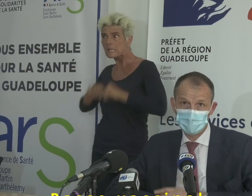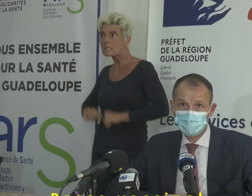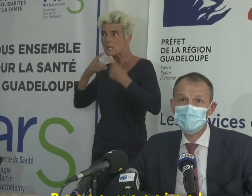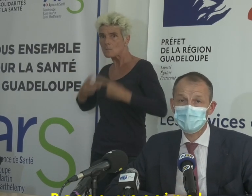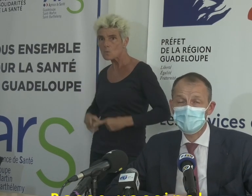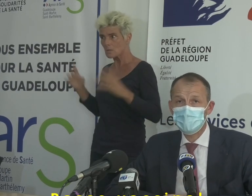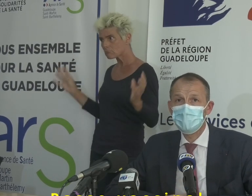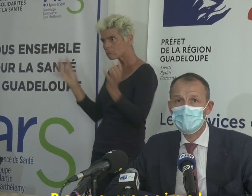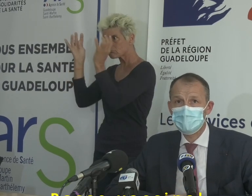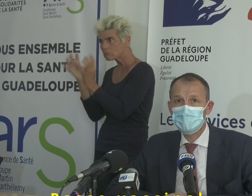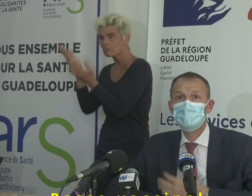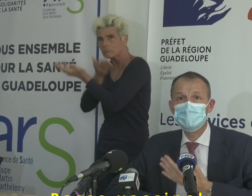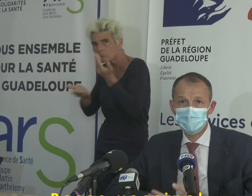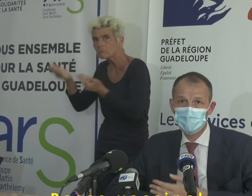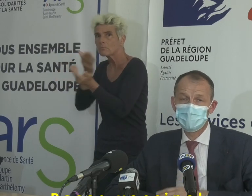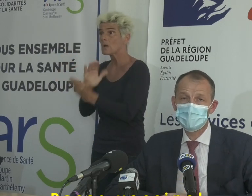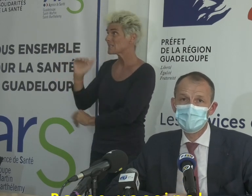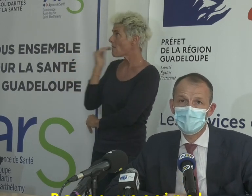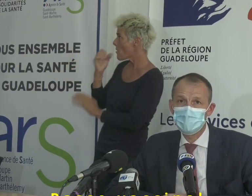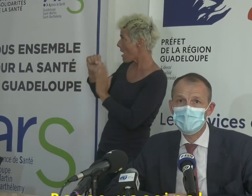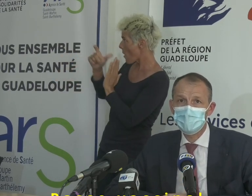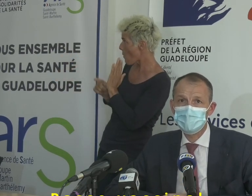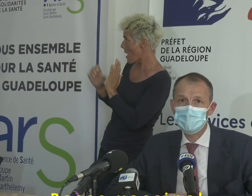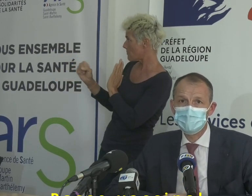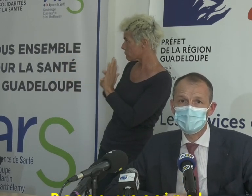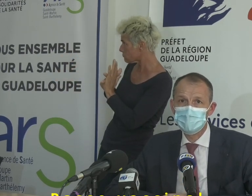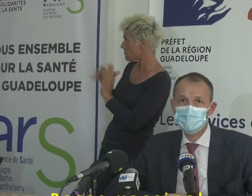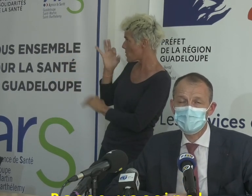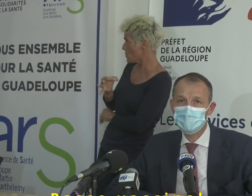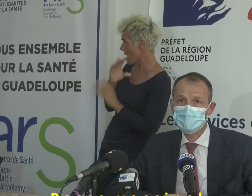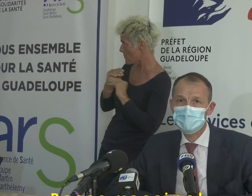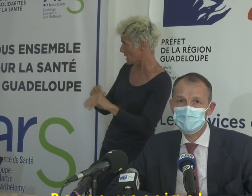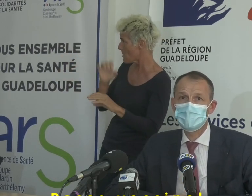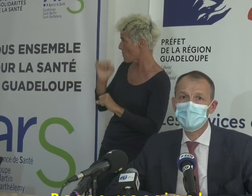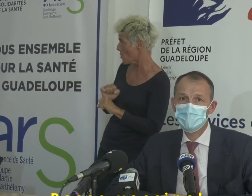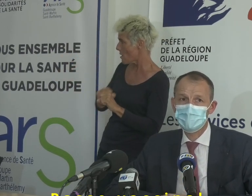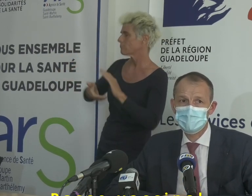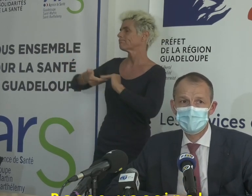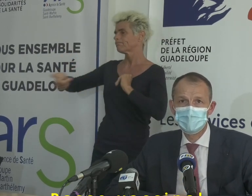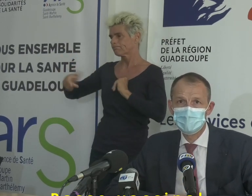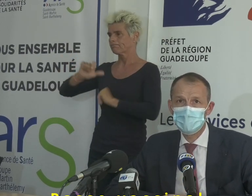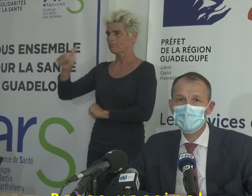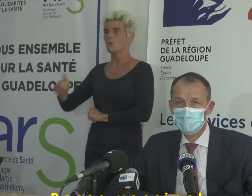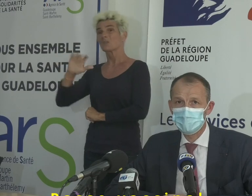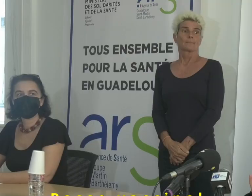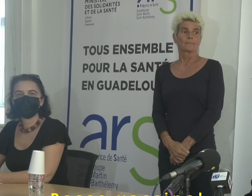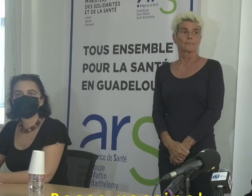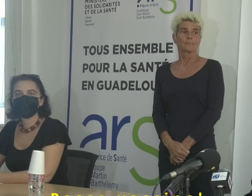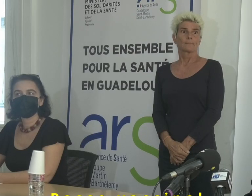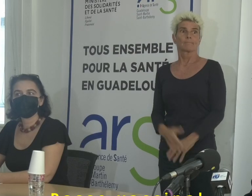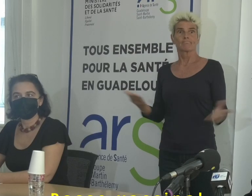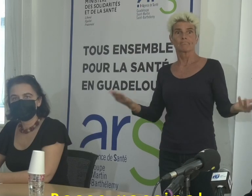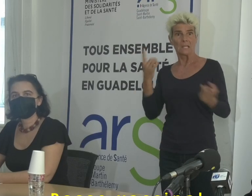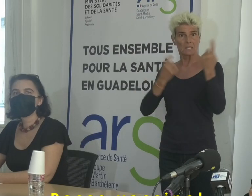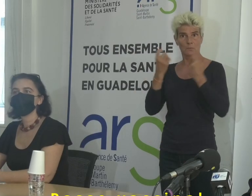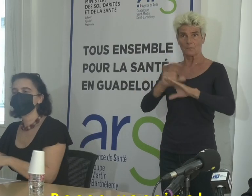Donc on attend d'avoir la promulgation de la loi et d'avoir le mandat du gouvernement qui permettra de mettre en œuvre ce décalage potentiel de la loi Angole. Pas